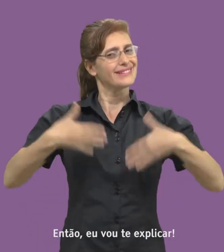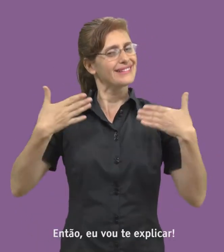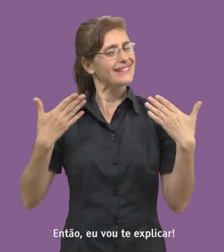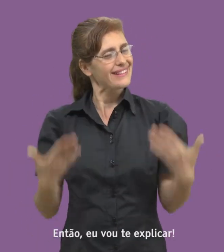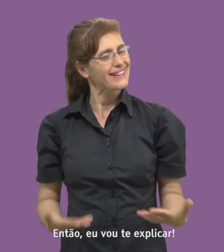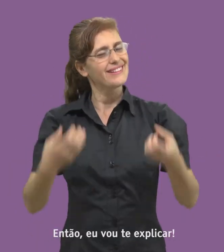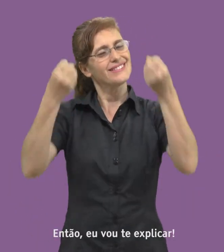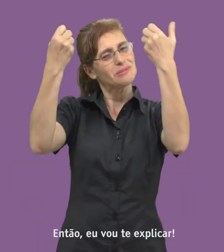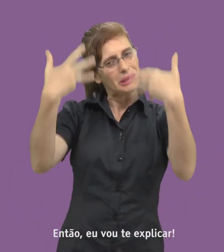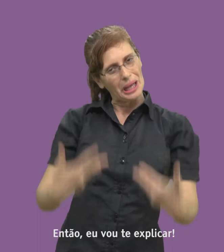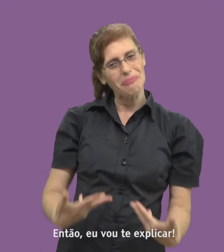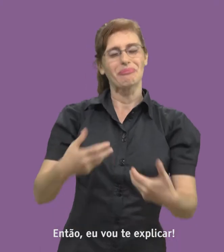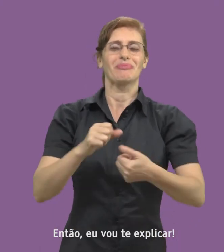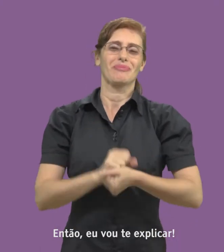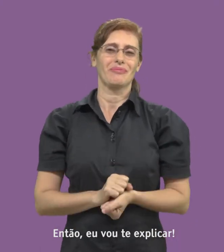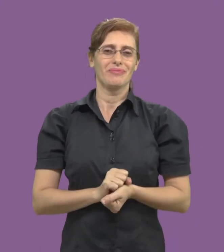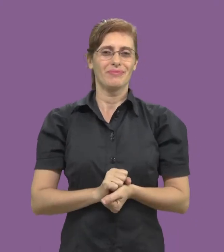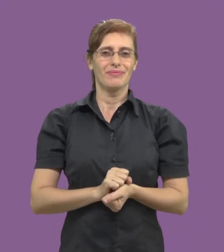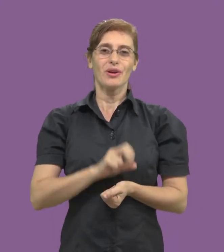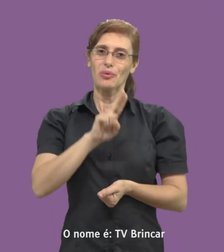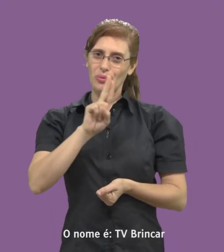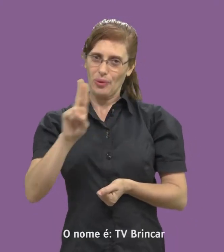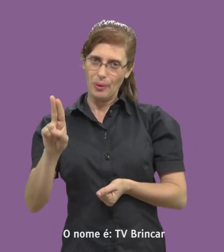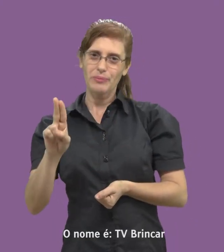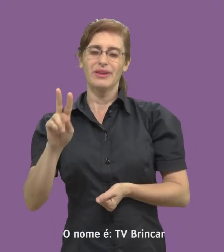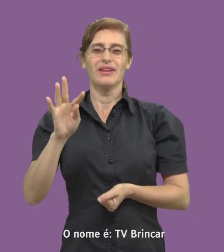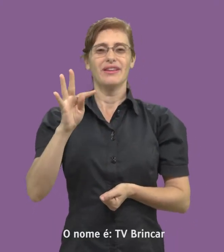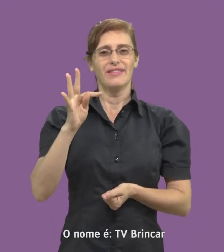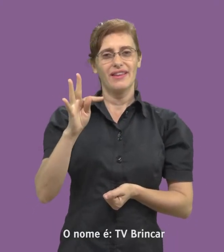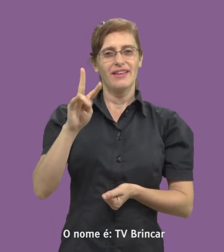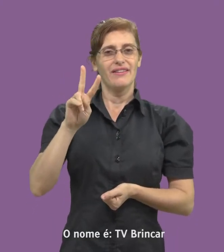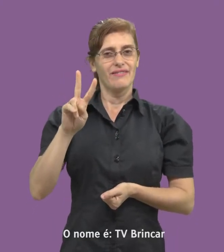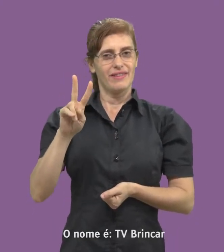Então, eu vou te explicar. O nome é TV Brincar.